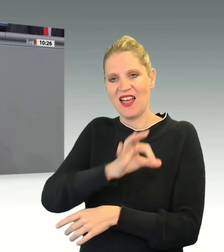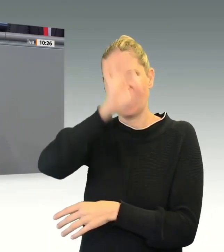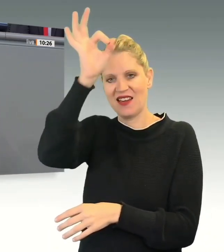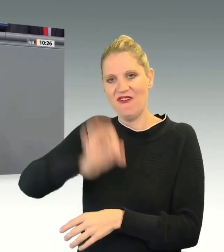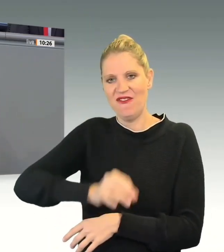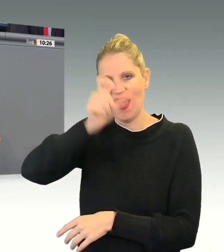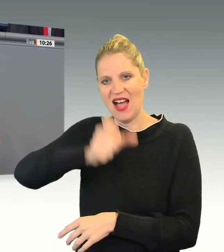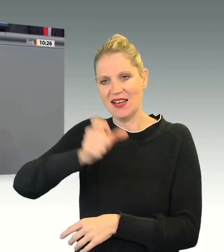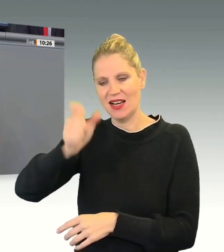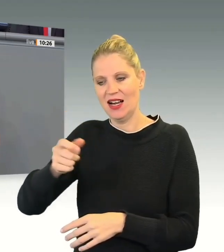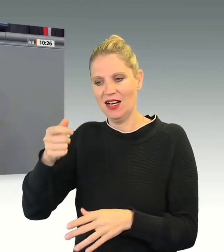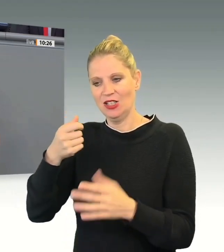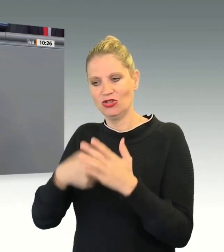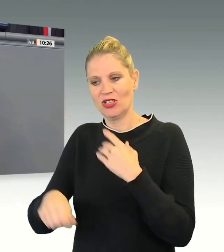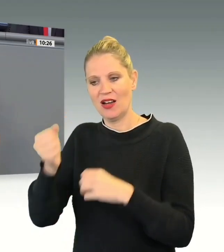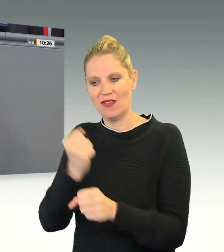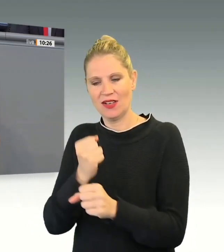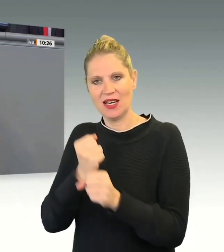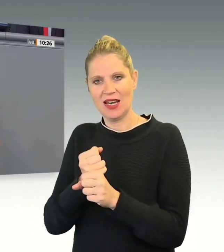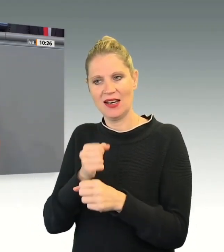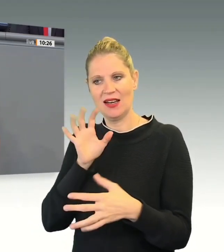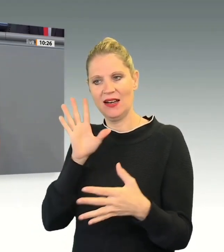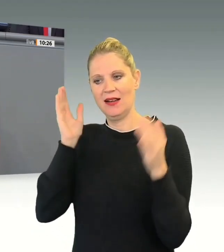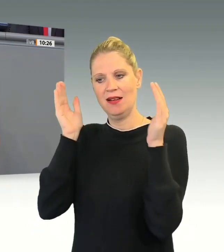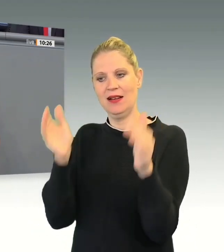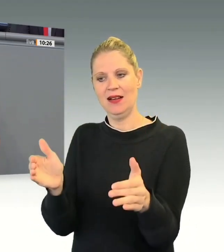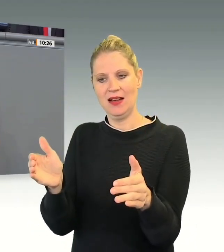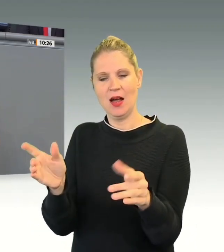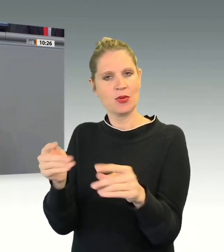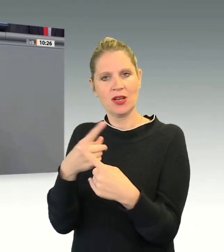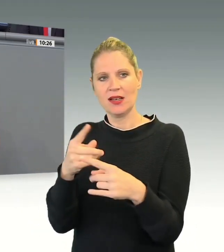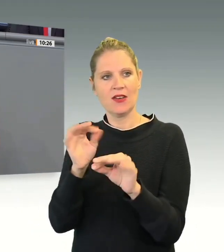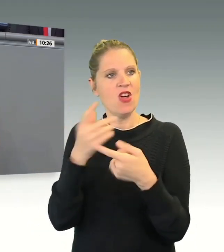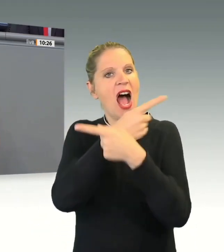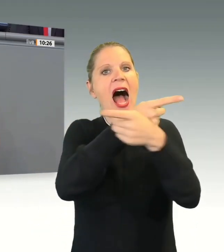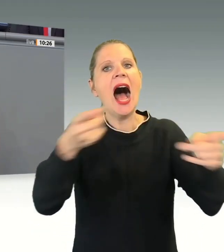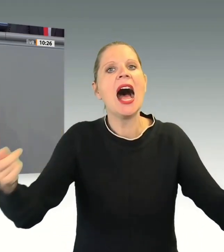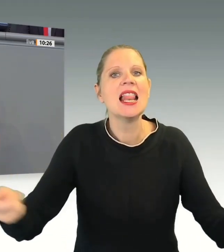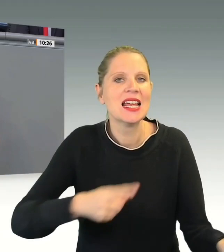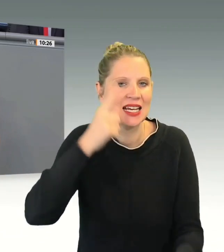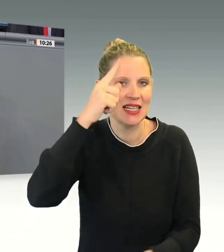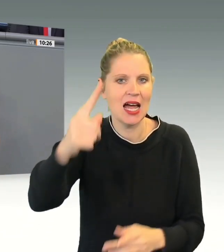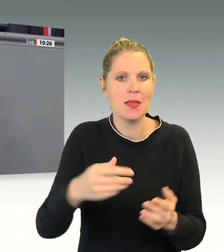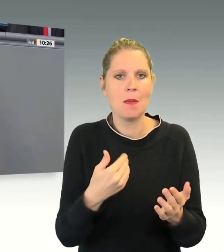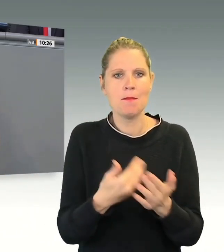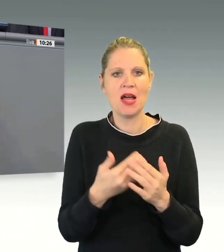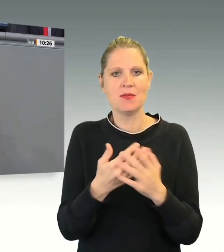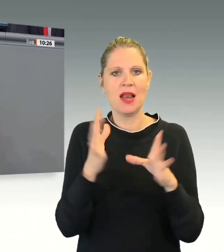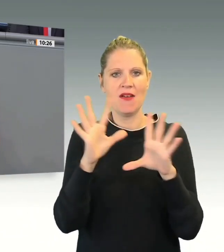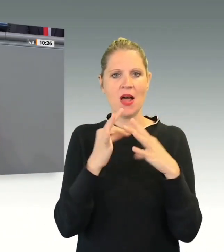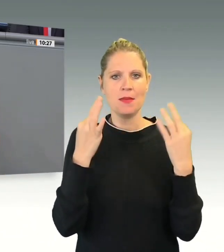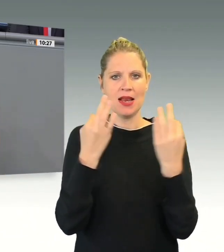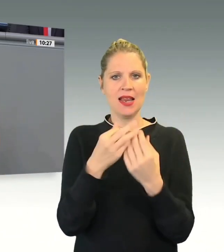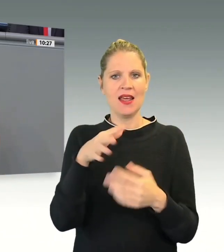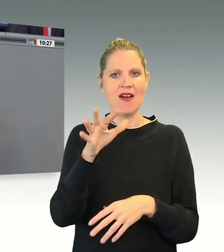nicht generell und global gedacht. Ich erinnere mal hier an das Beispiel der Familie Pham Nguyen in